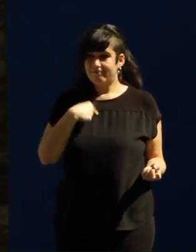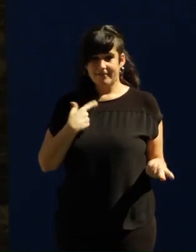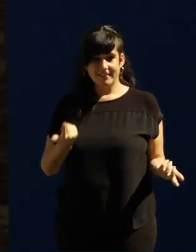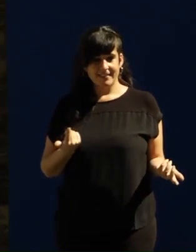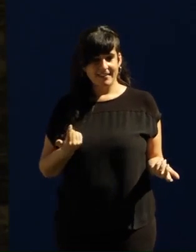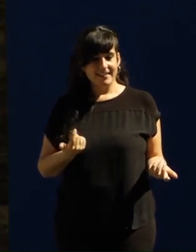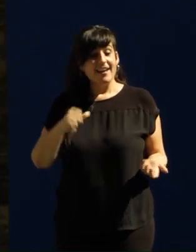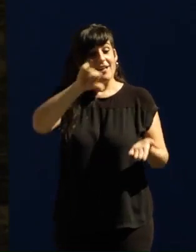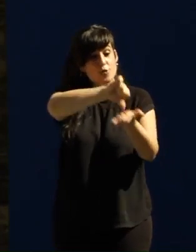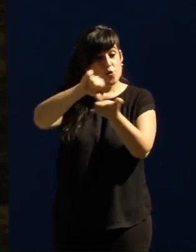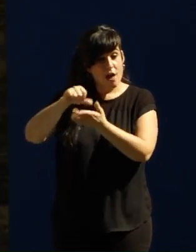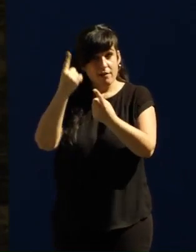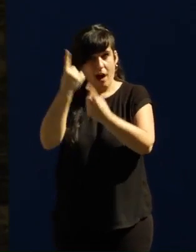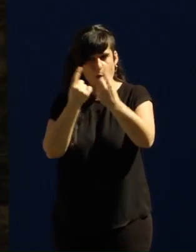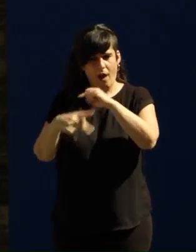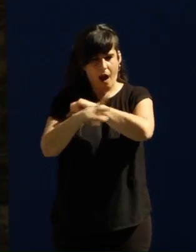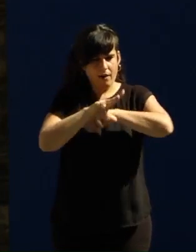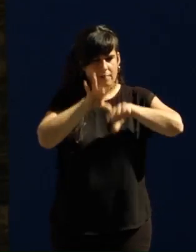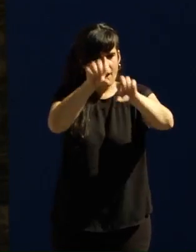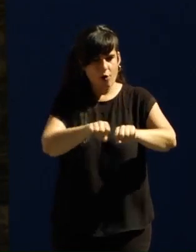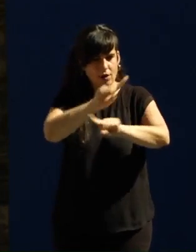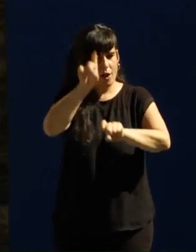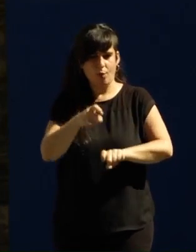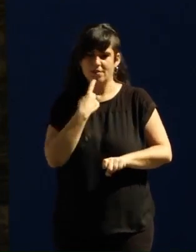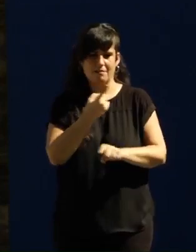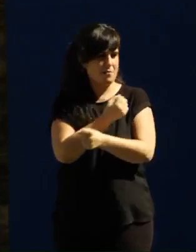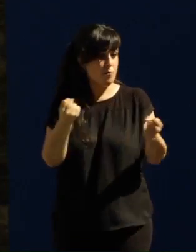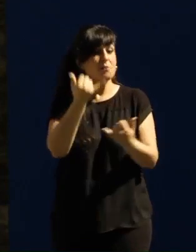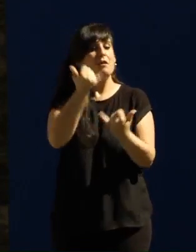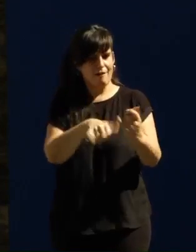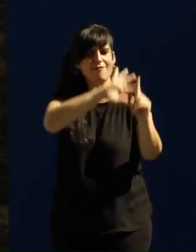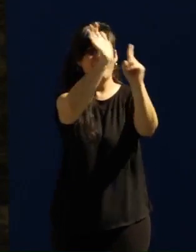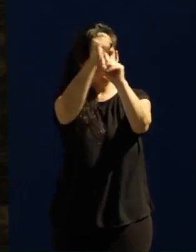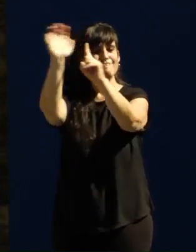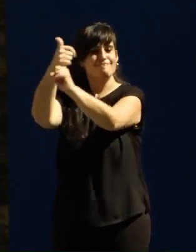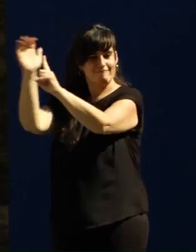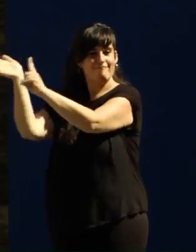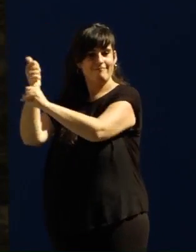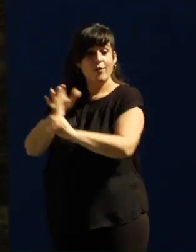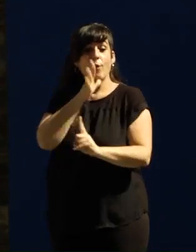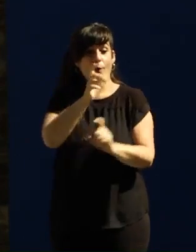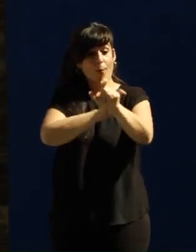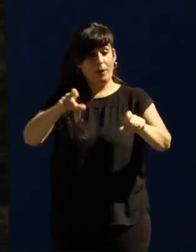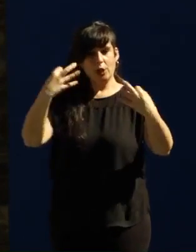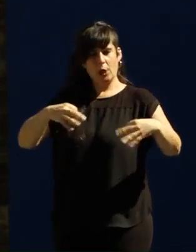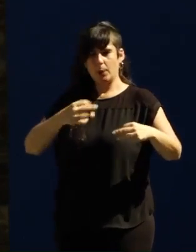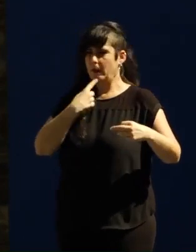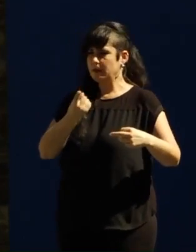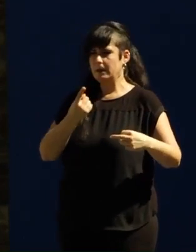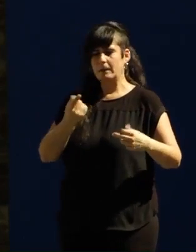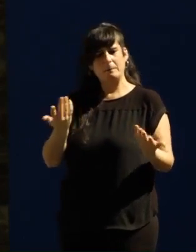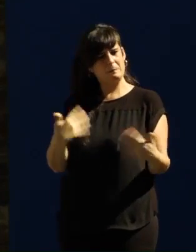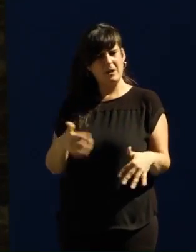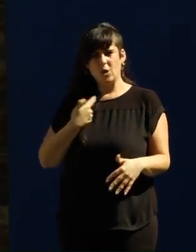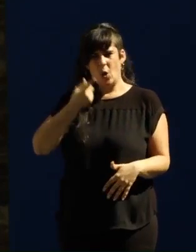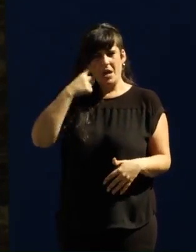del Estado español para la gente. Las encuestas nunca dijeron que se podían ganar y se ganaron. Y se ganaron porque hubo mucha gente sencilla que dijo yo ya he probado lo